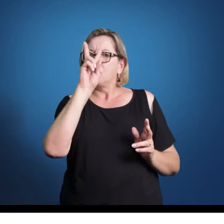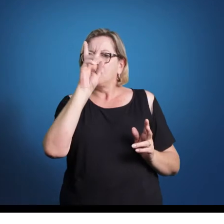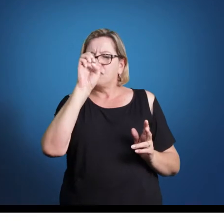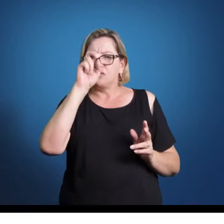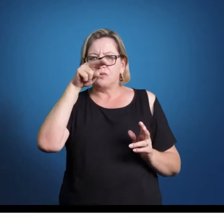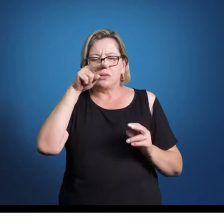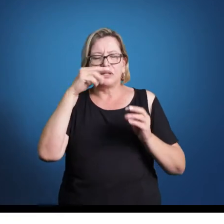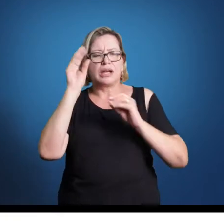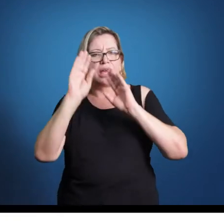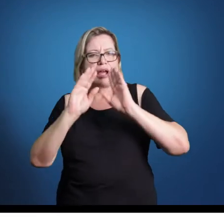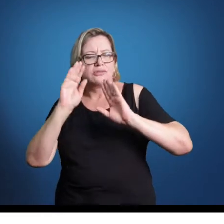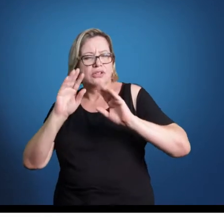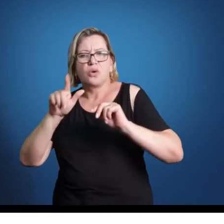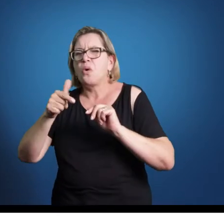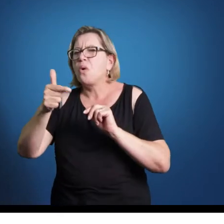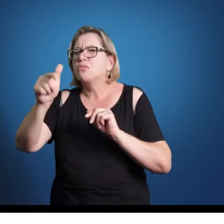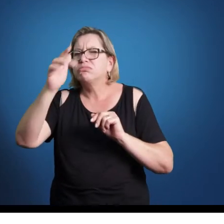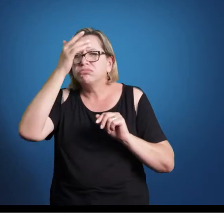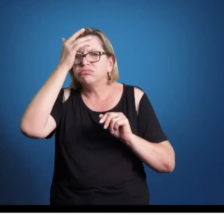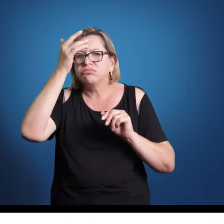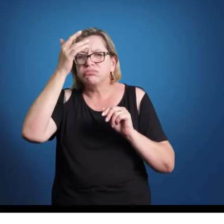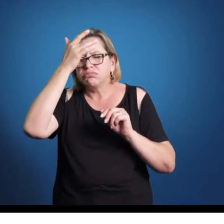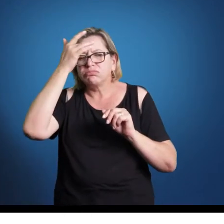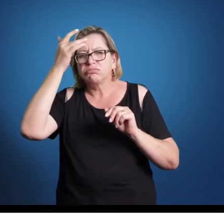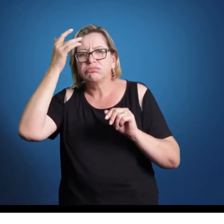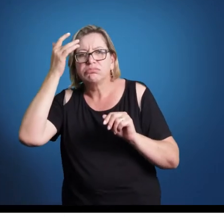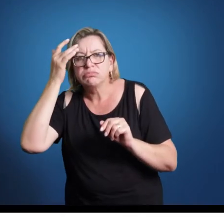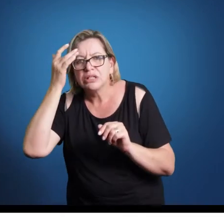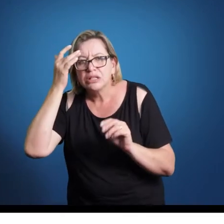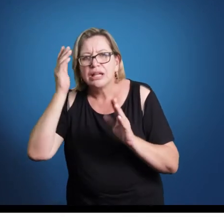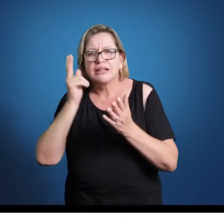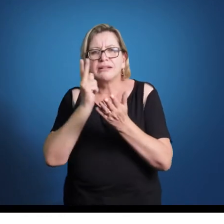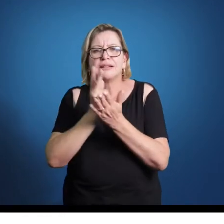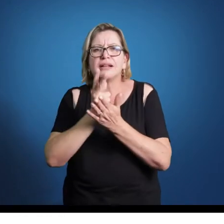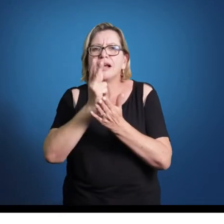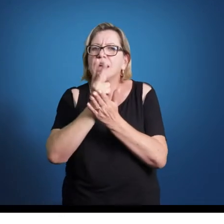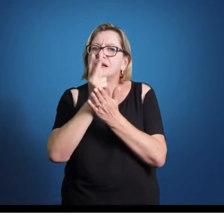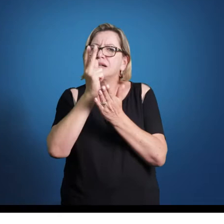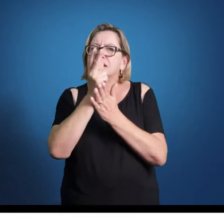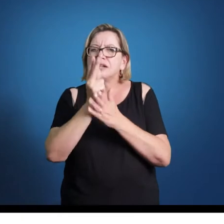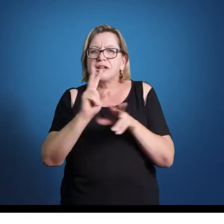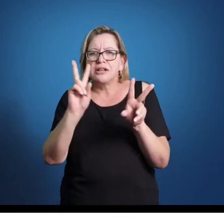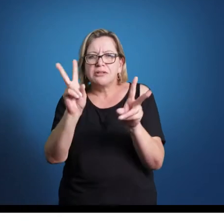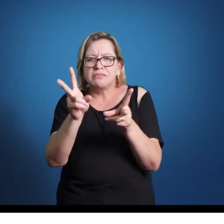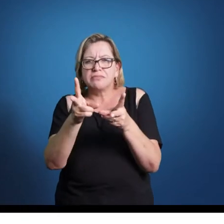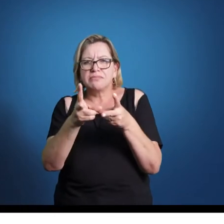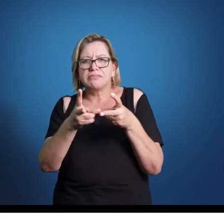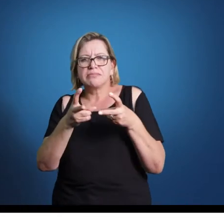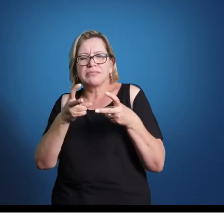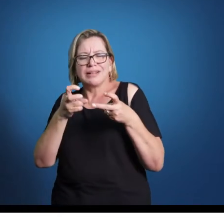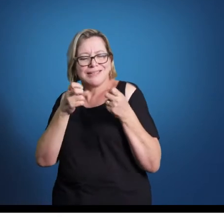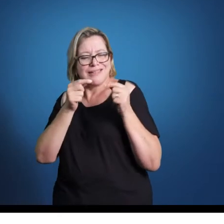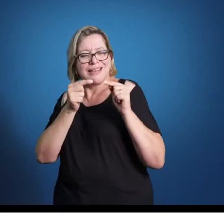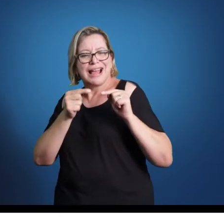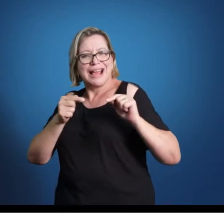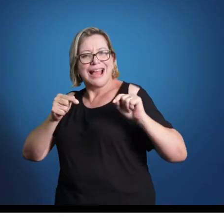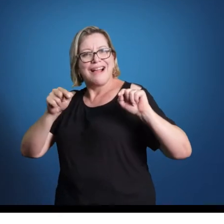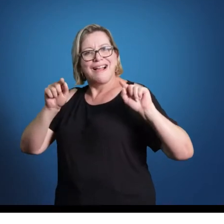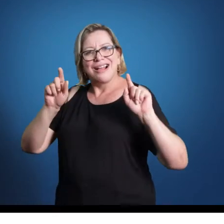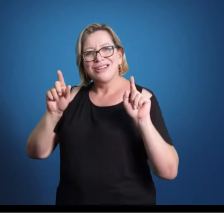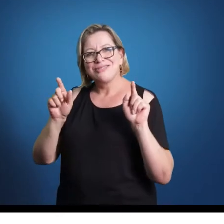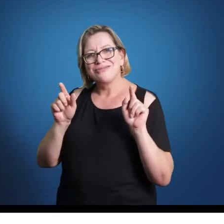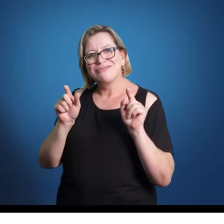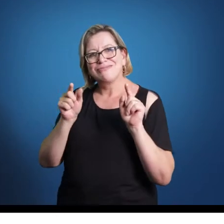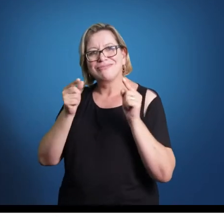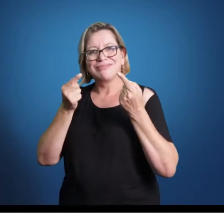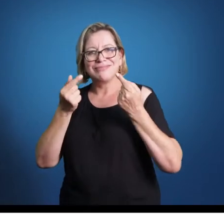Haydn, você vai sempre, ou quase sempre, perceber uma clara melodia, que é uma grande obsessão dos clássicos, que o